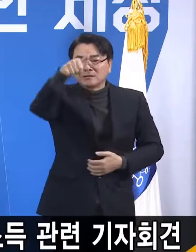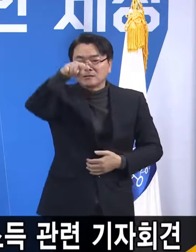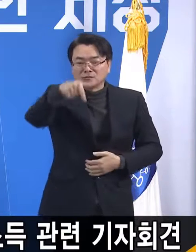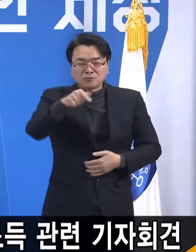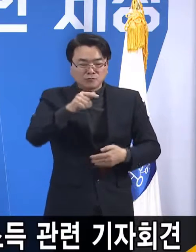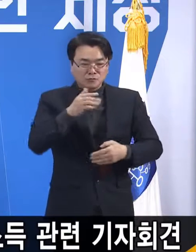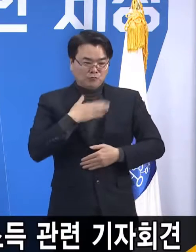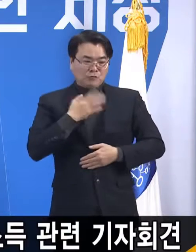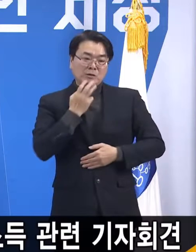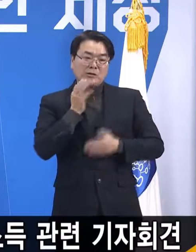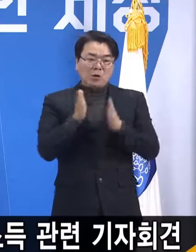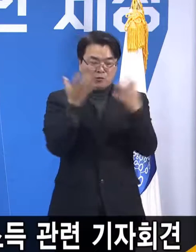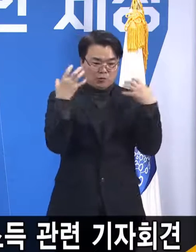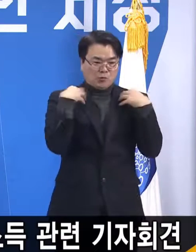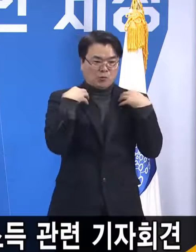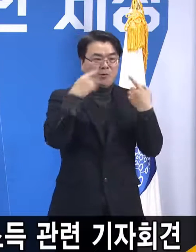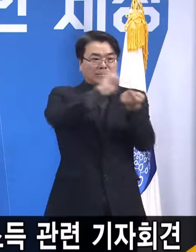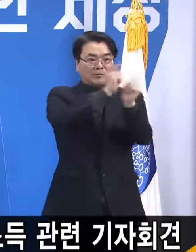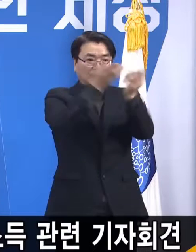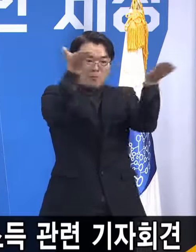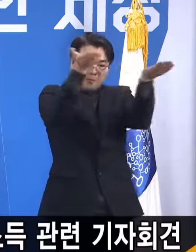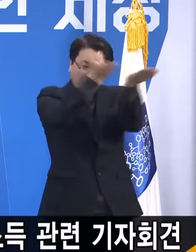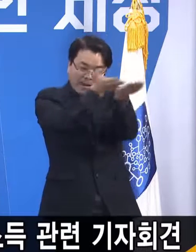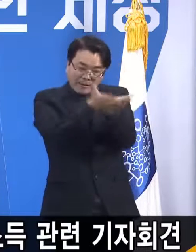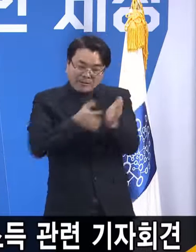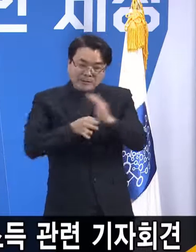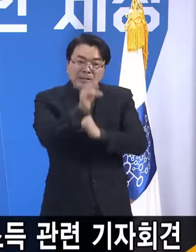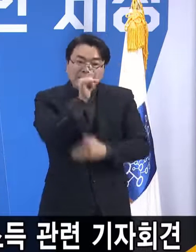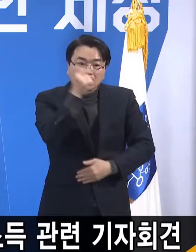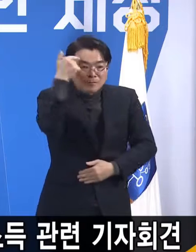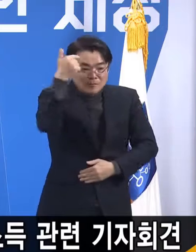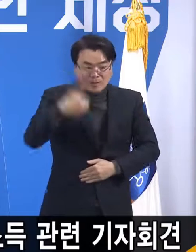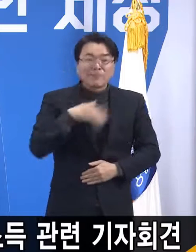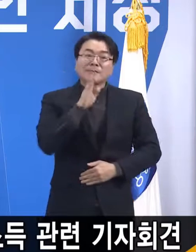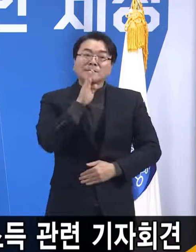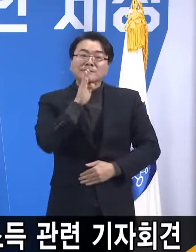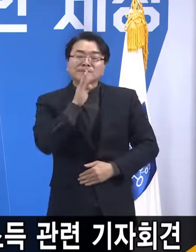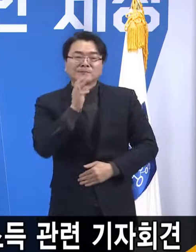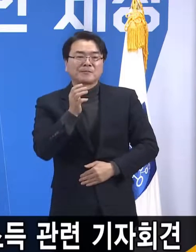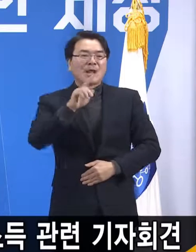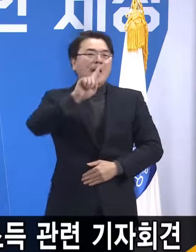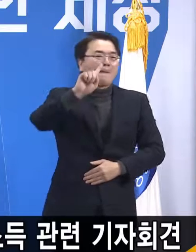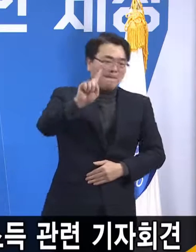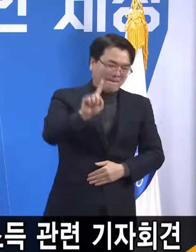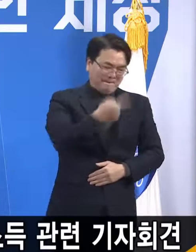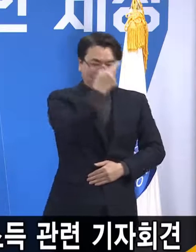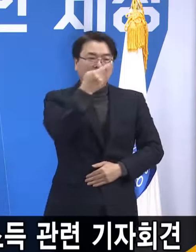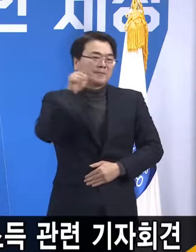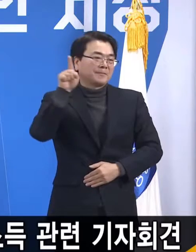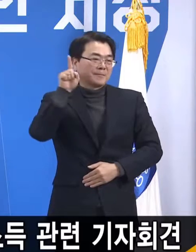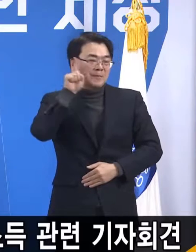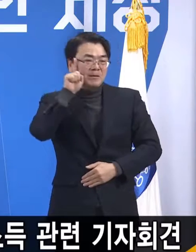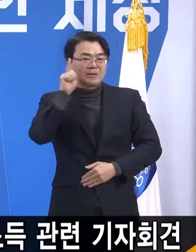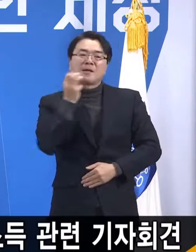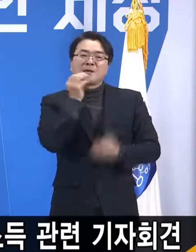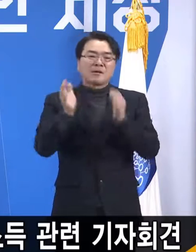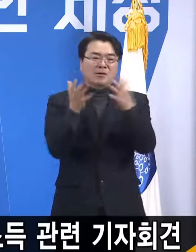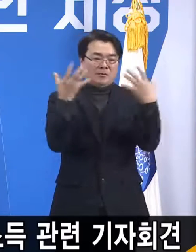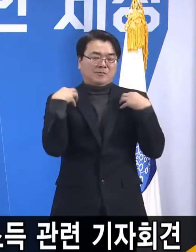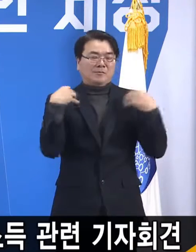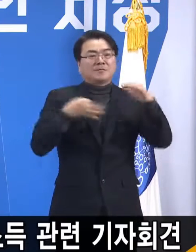되느냐는 그런 질문이신데요. 100% 경기도비로 지원됩니다.